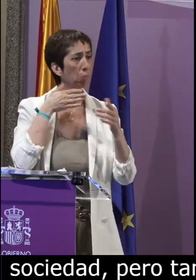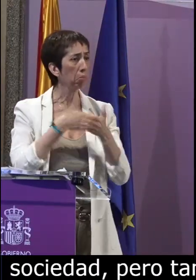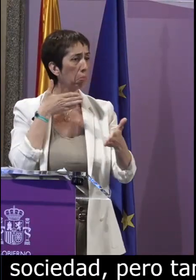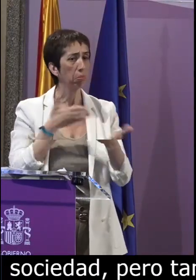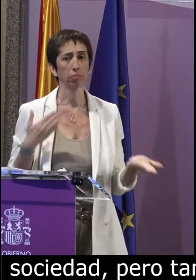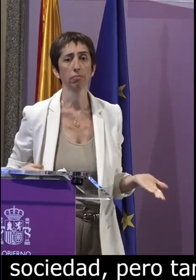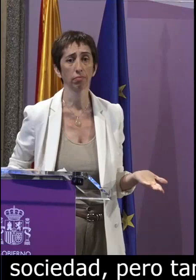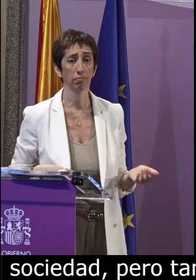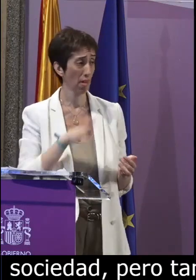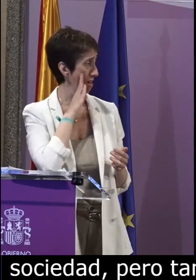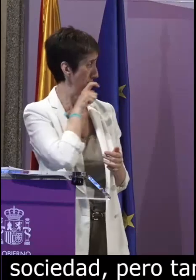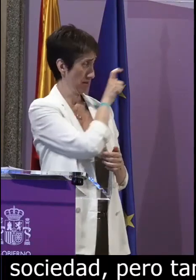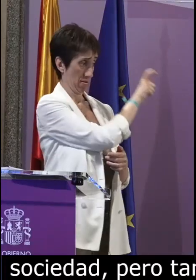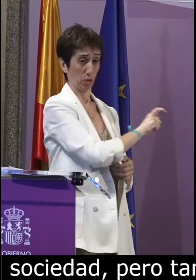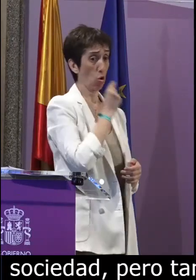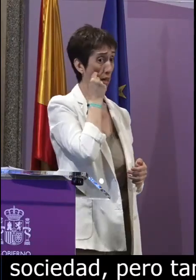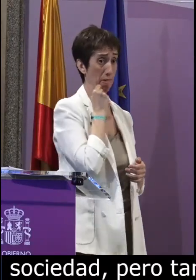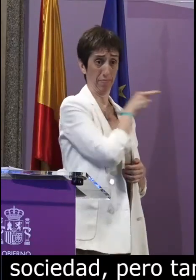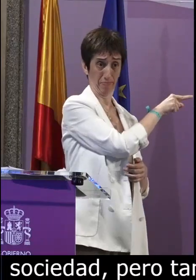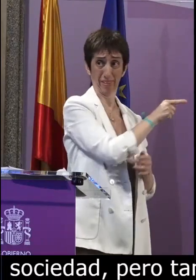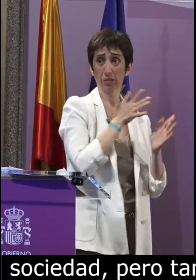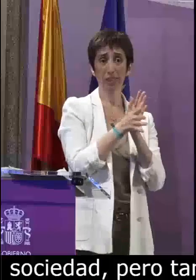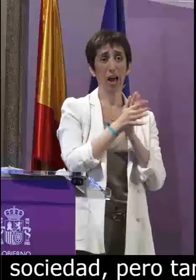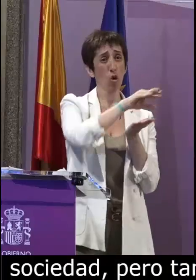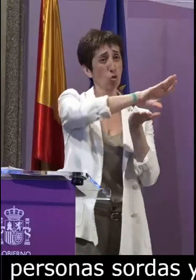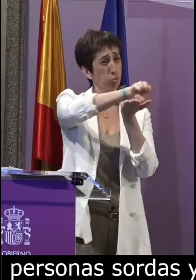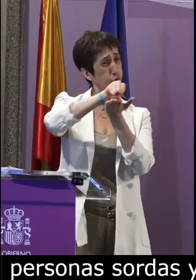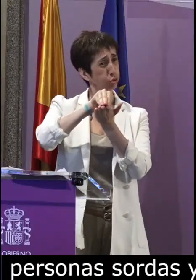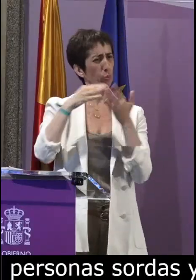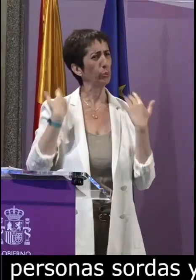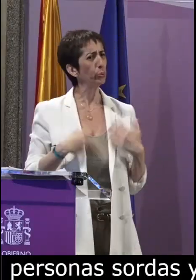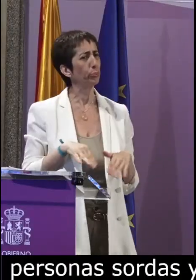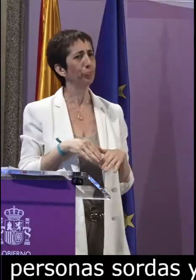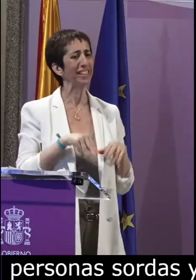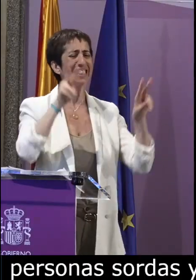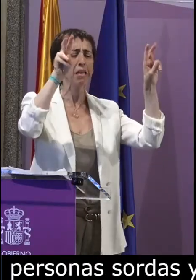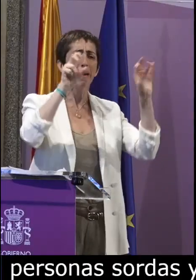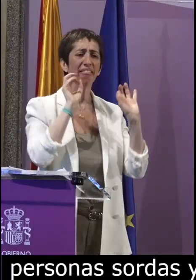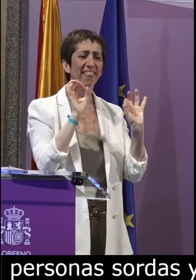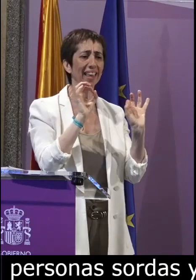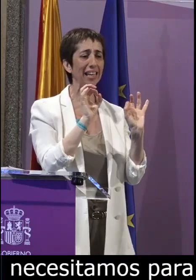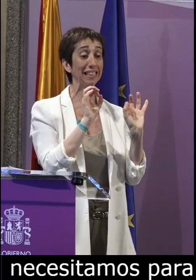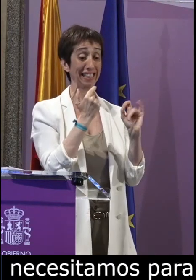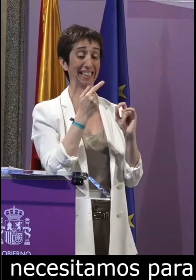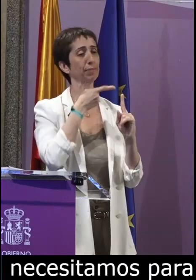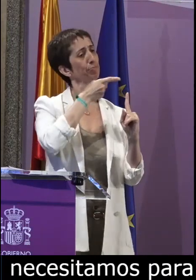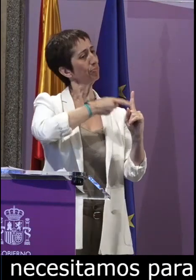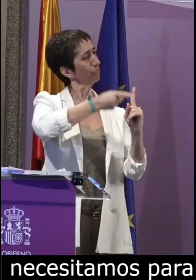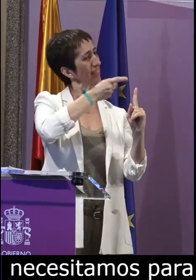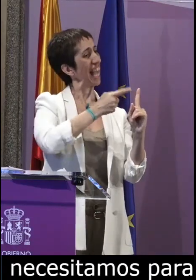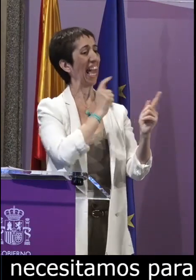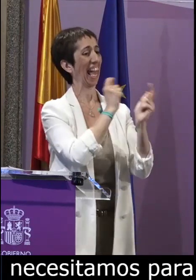esta lengua para acceder en nuestro día a día como ha dicho ya Gemma a temas